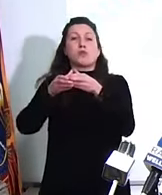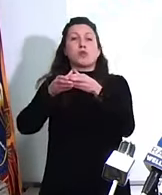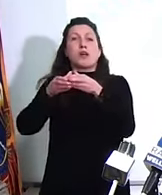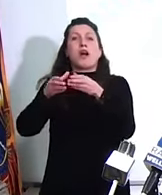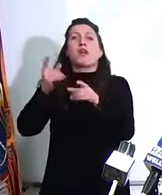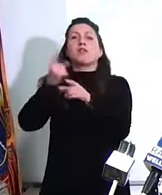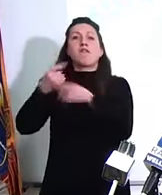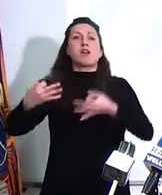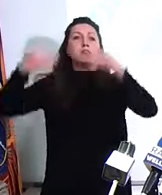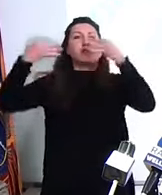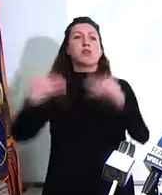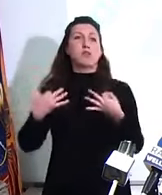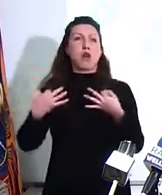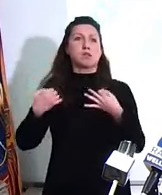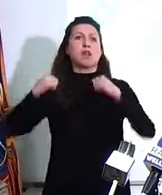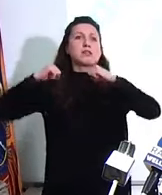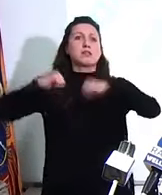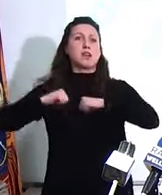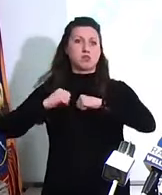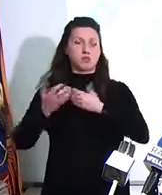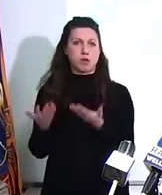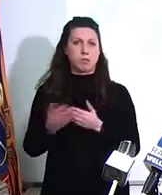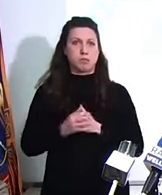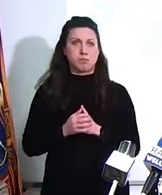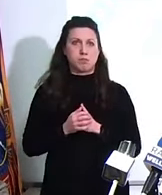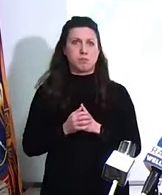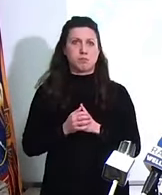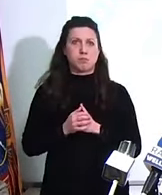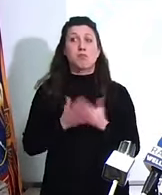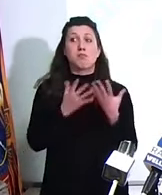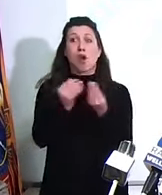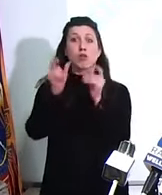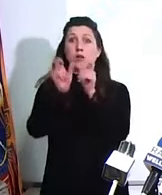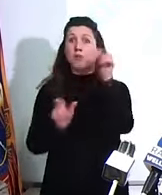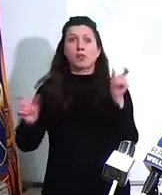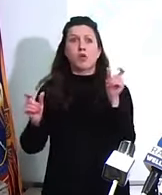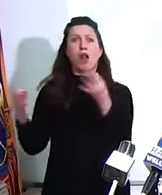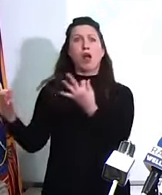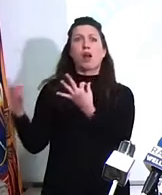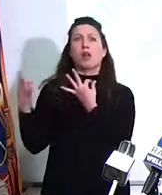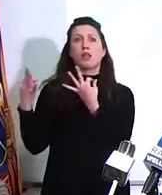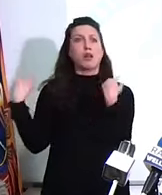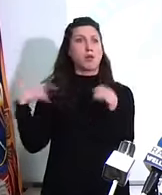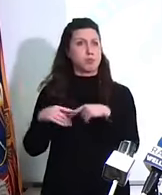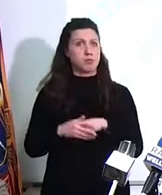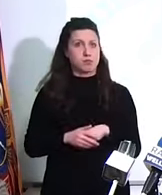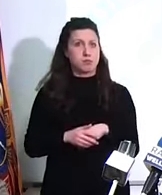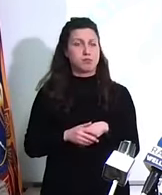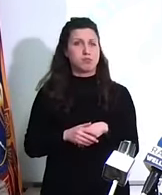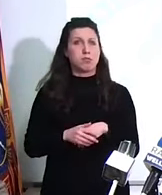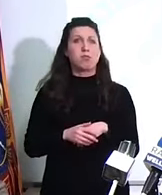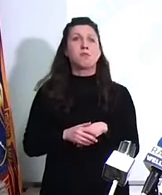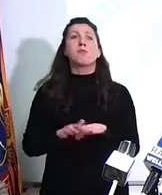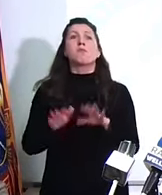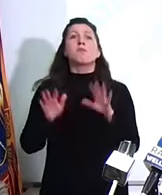criticata da alcuni, condivisa da molti. E oggi noi possiamo dire che se questi dati non avranno inversione di tendenza